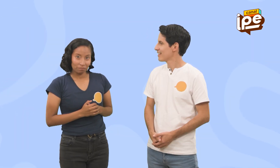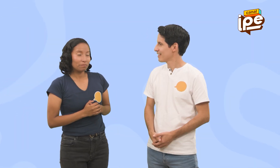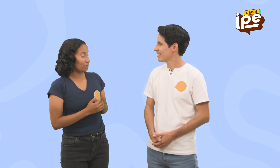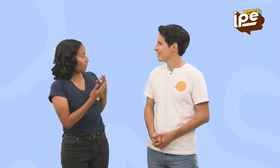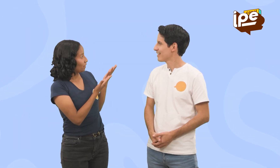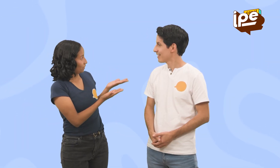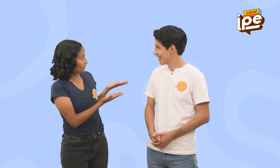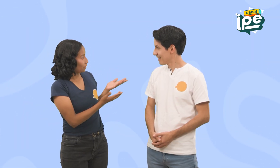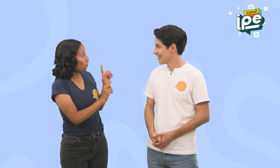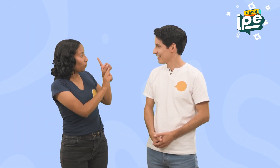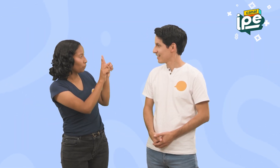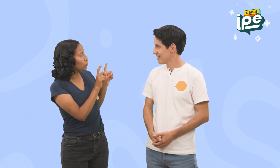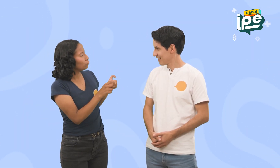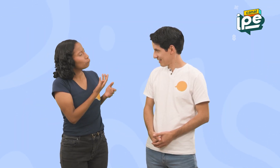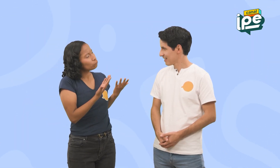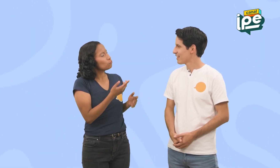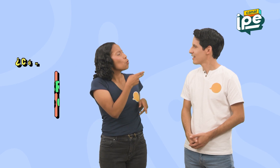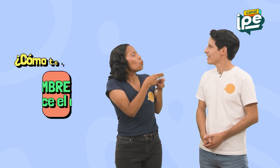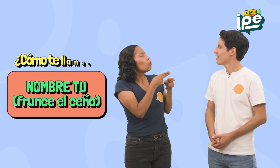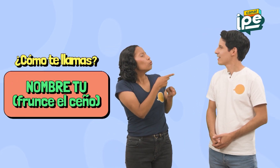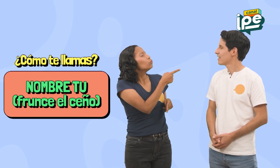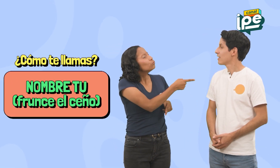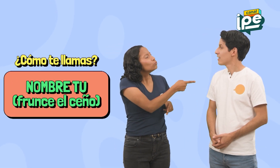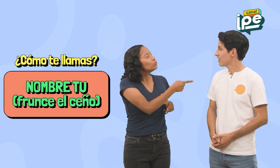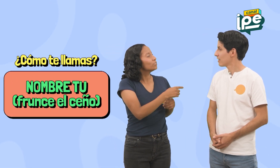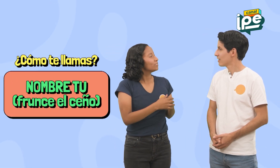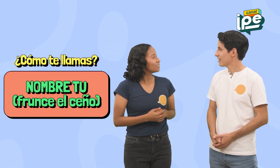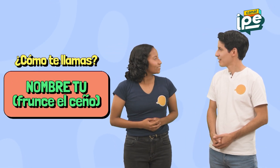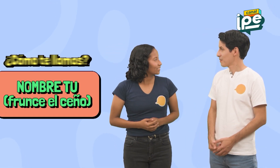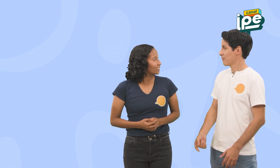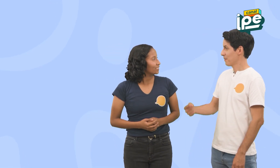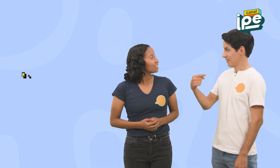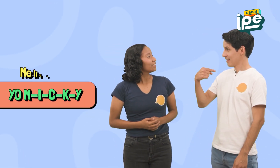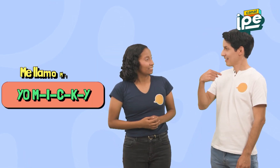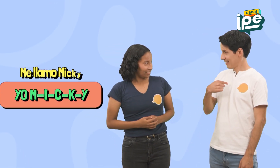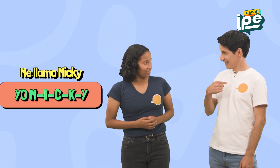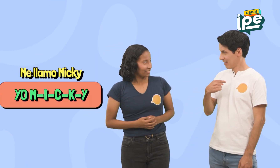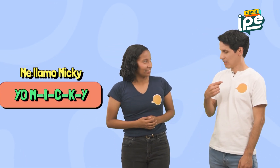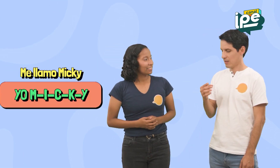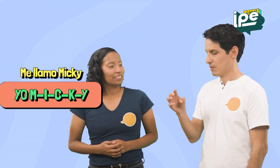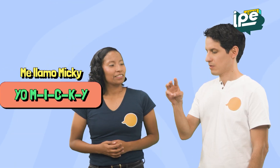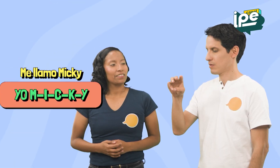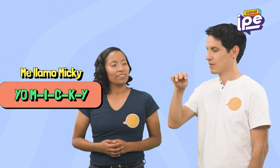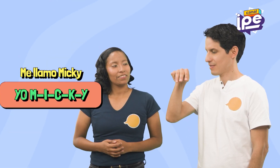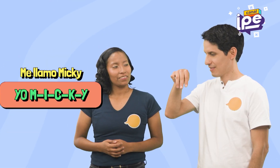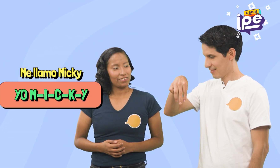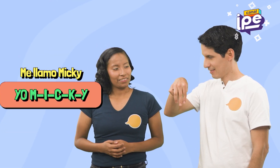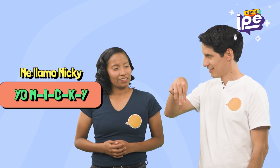Ahora, yo te pregunto a ti ¿Cómo te llamas? Yo Me llamo